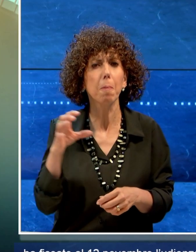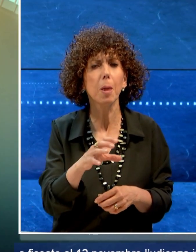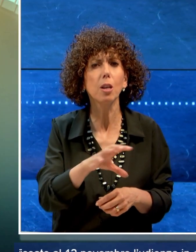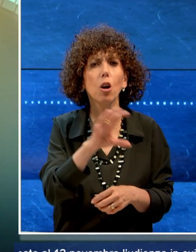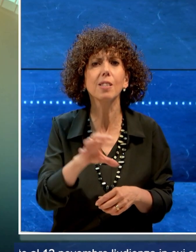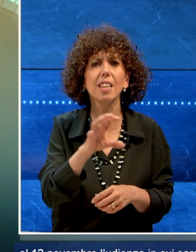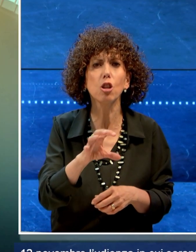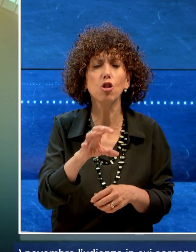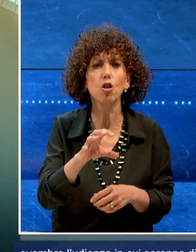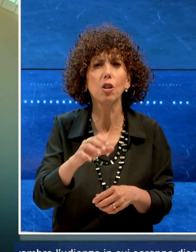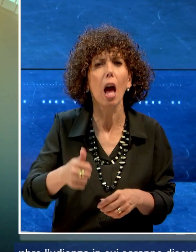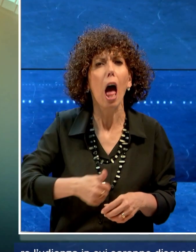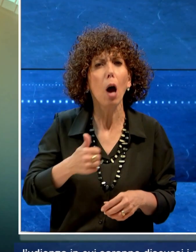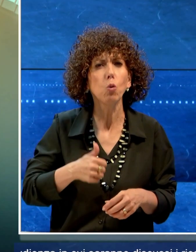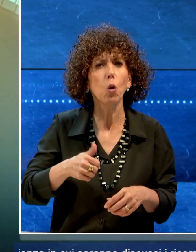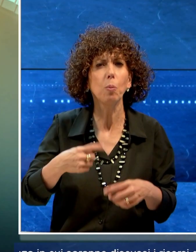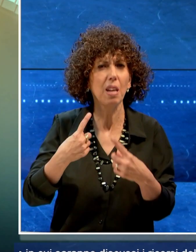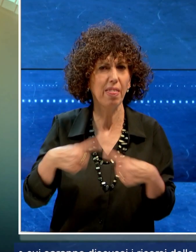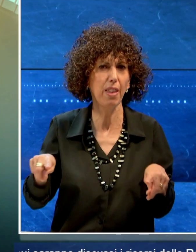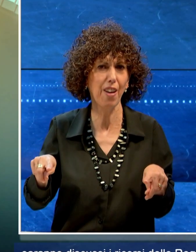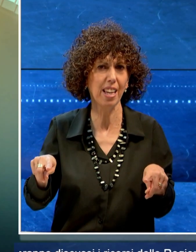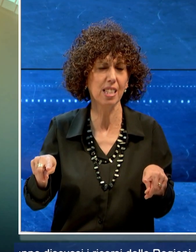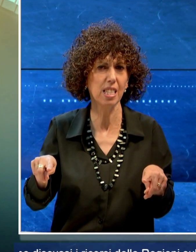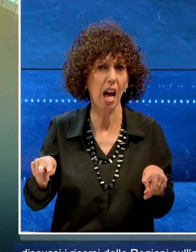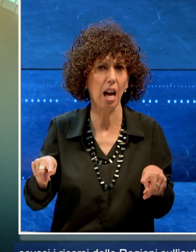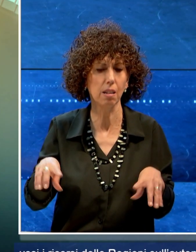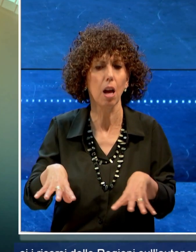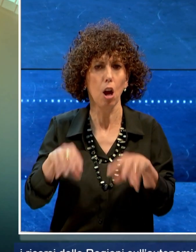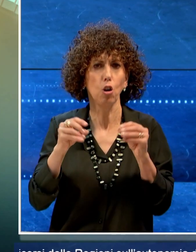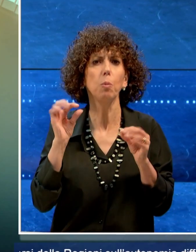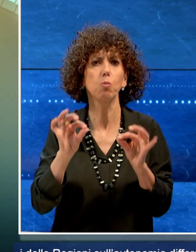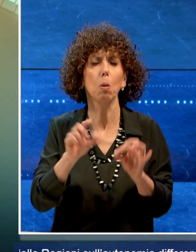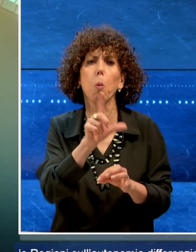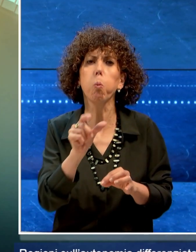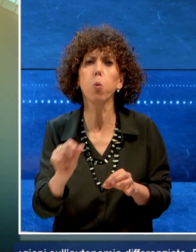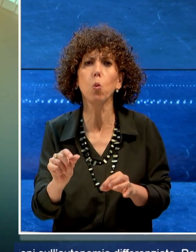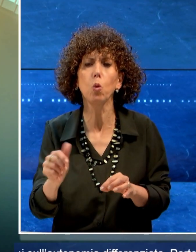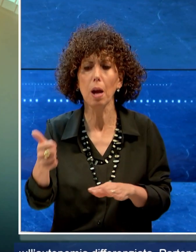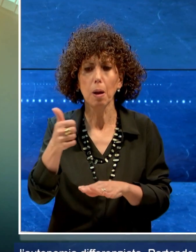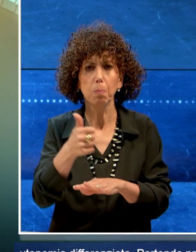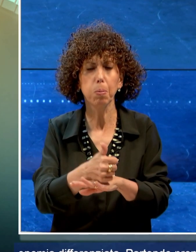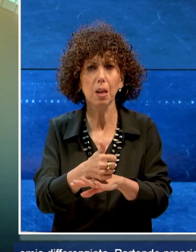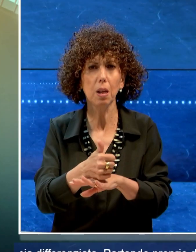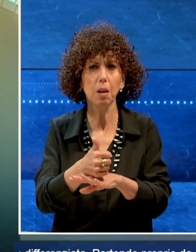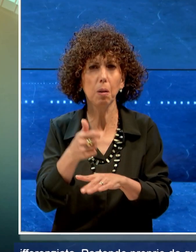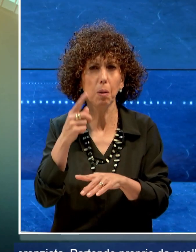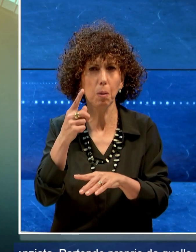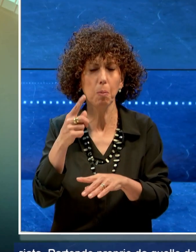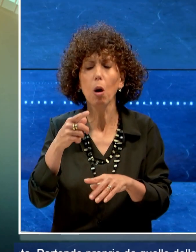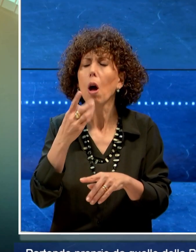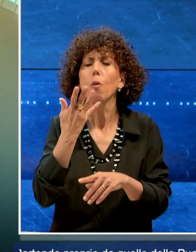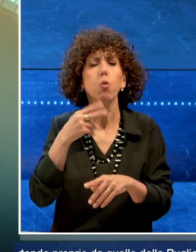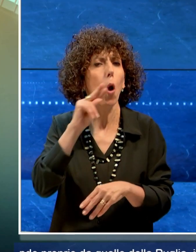sulla autonomia differenziata, partendo proprio da quello della Puglia, il primo ad essere depositato per chiedere l